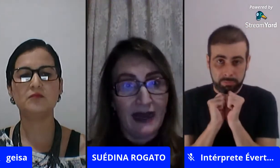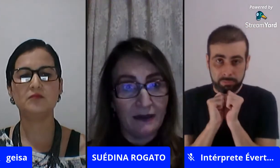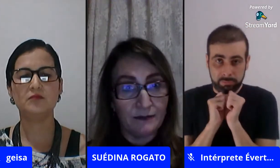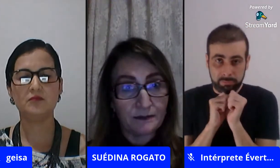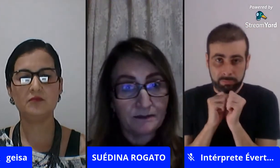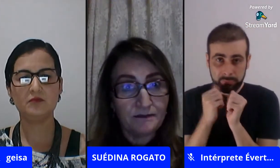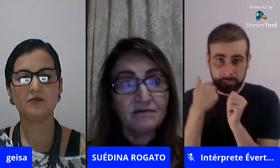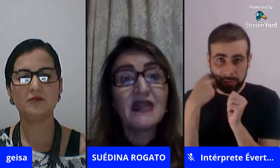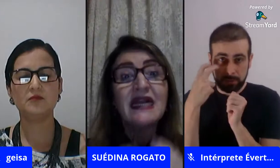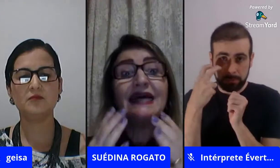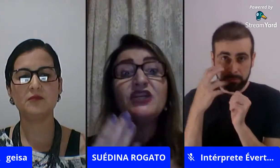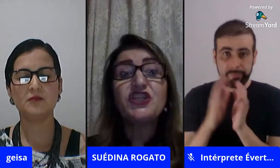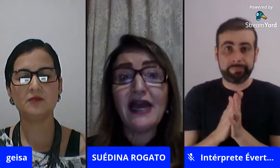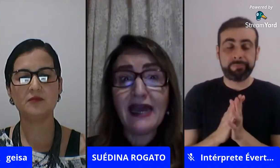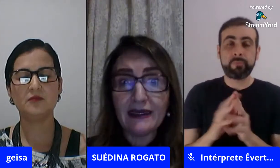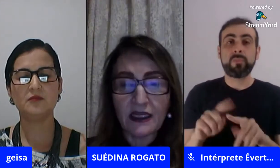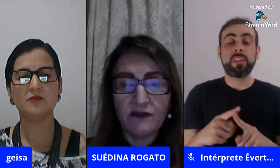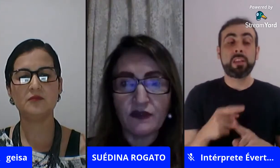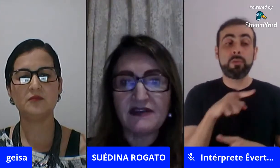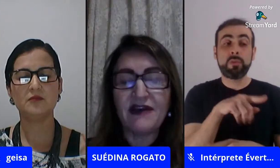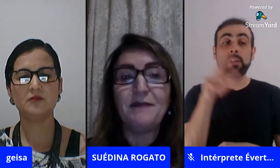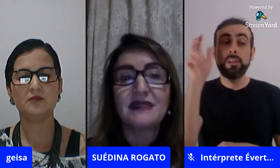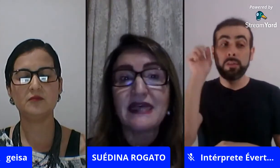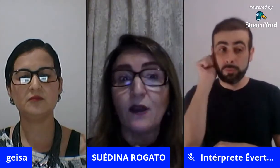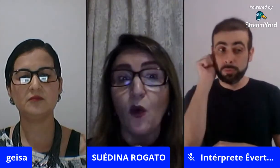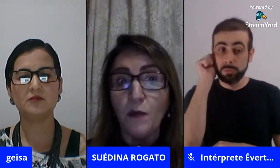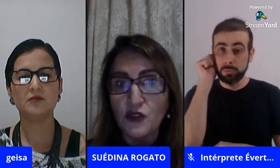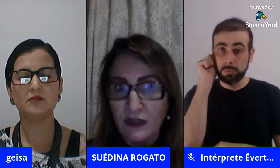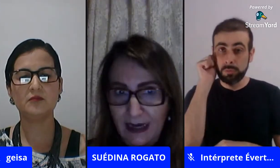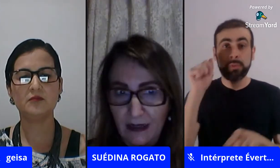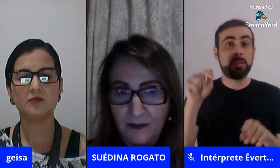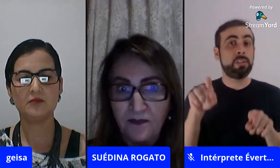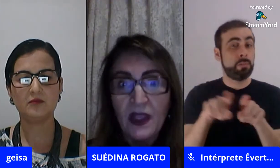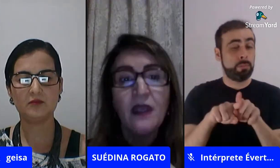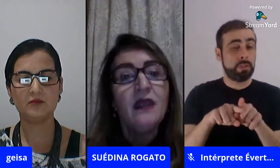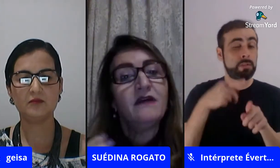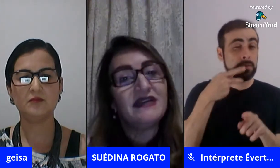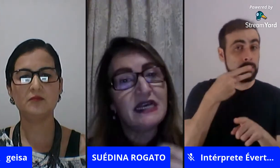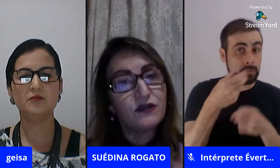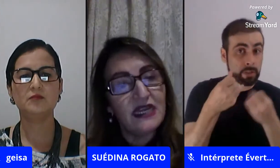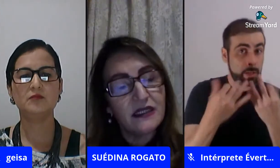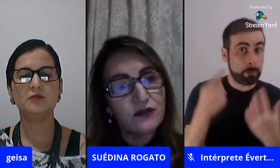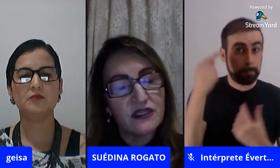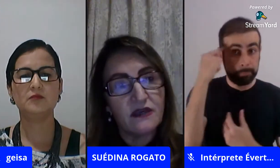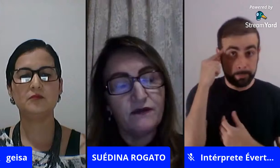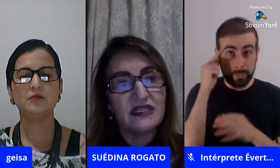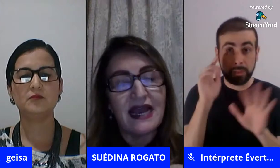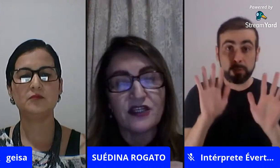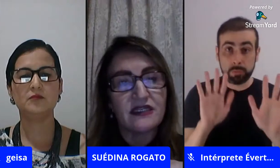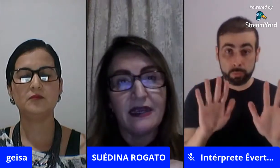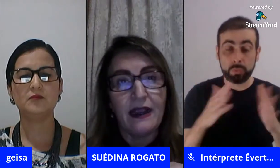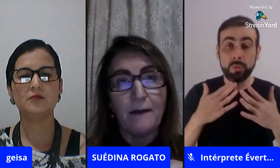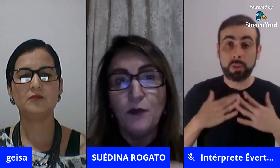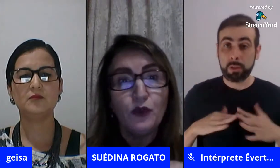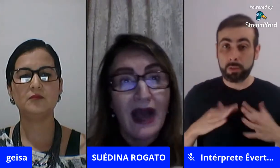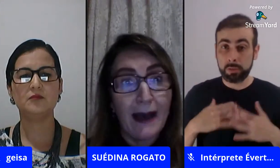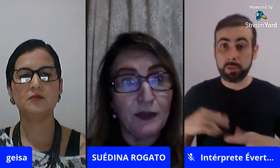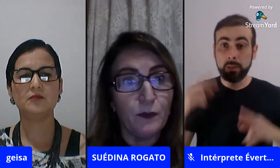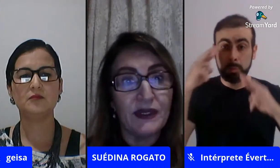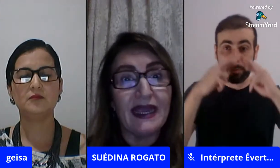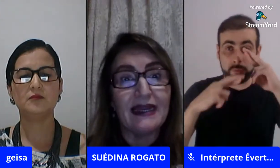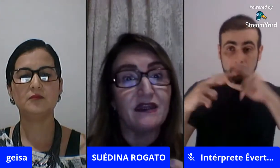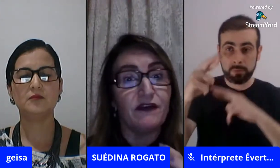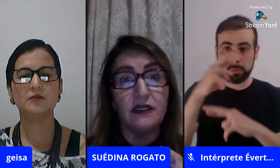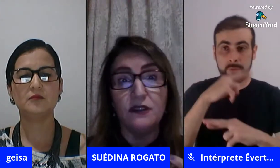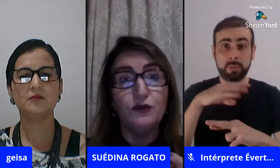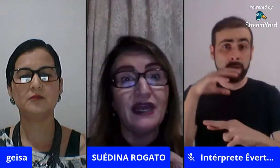é escutar garantir a ela que você vai pensar em como ajudá-la fazer as orientações que você acha assim muito